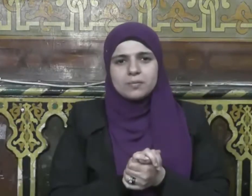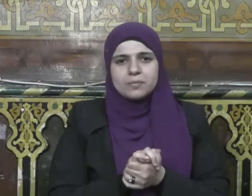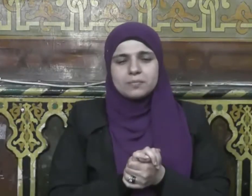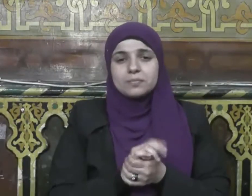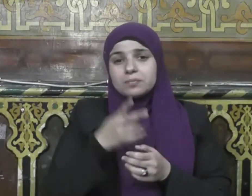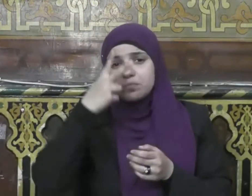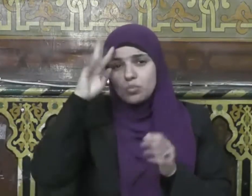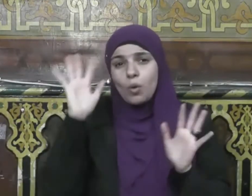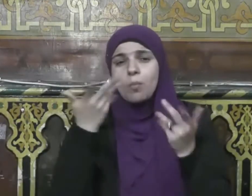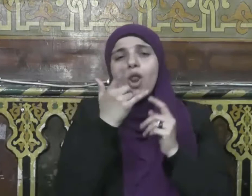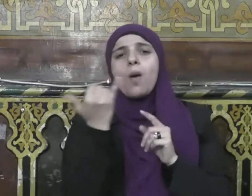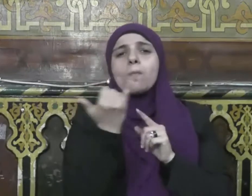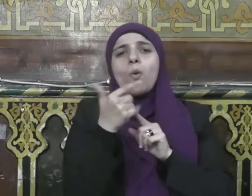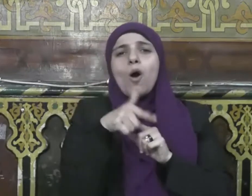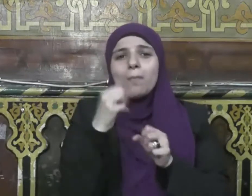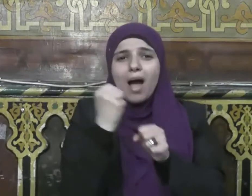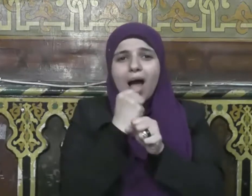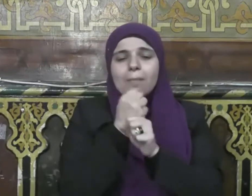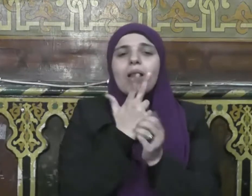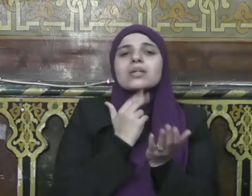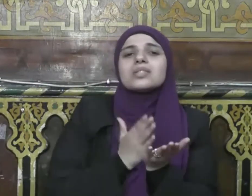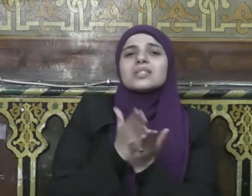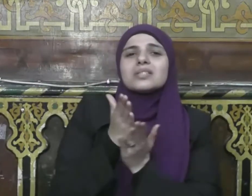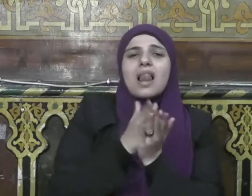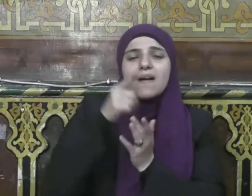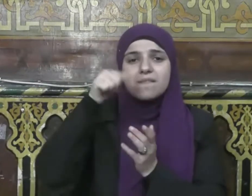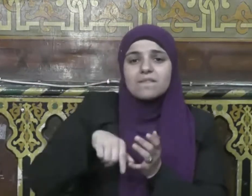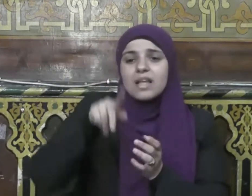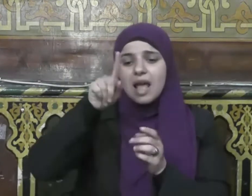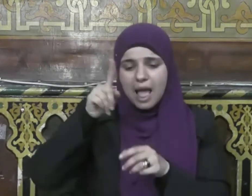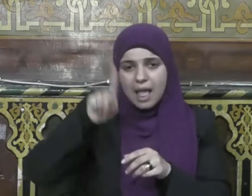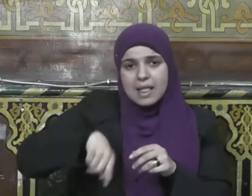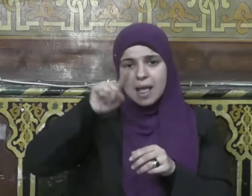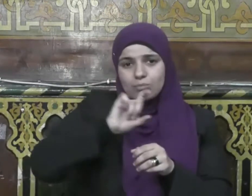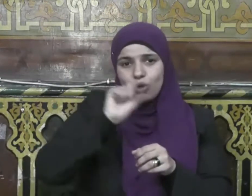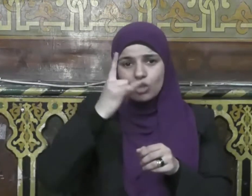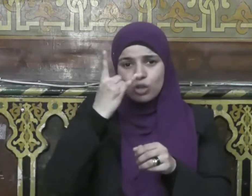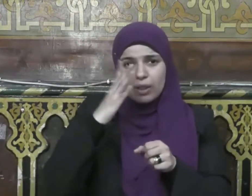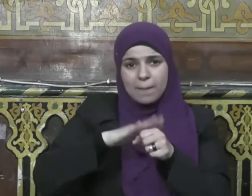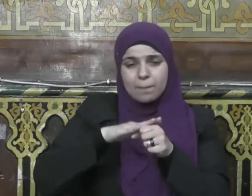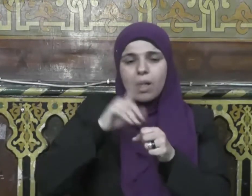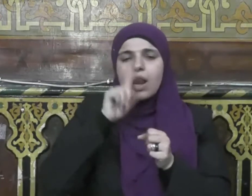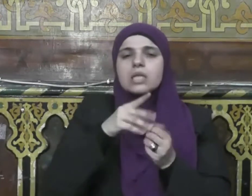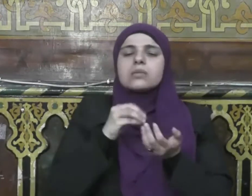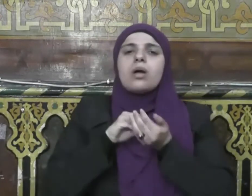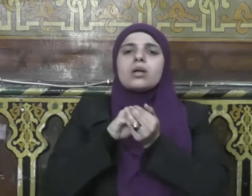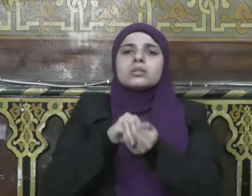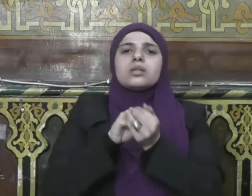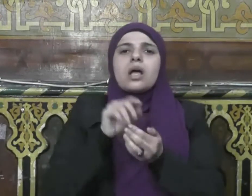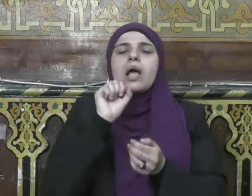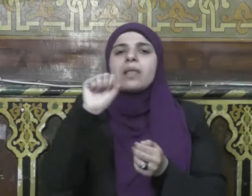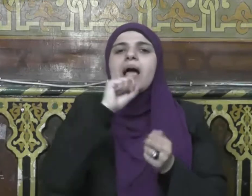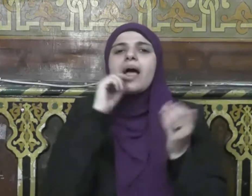إخراج صدقة الفطر التي هي طهرة للصائم وطعمة